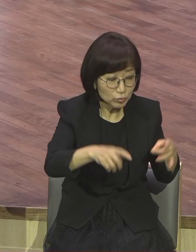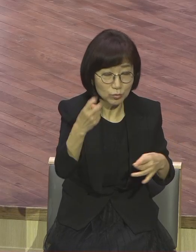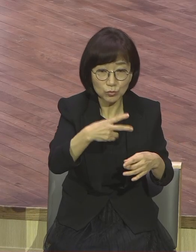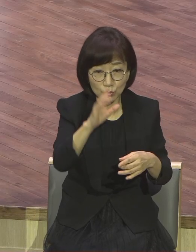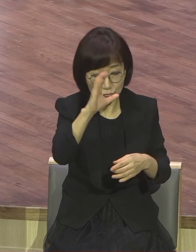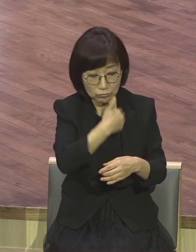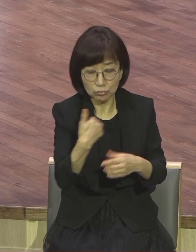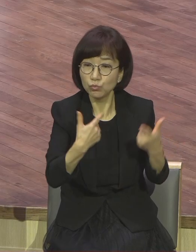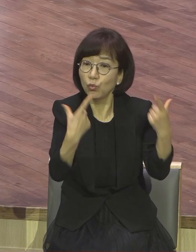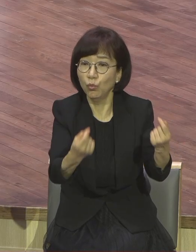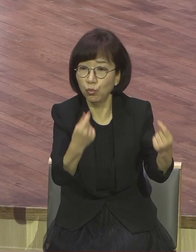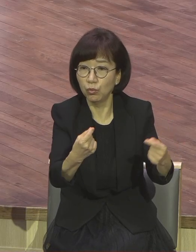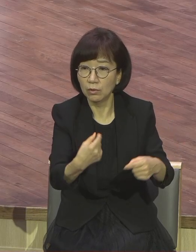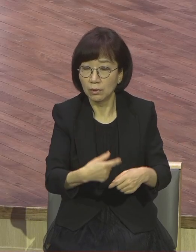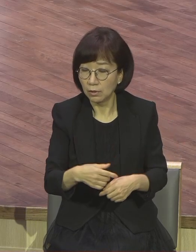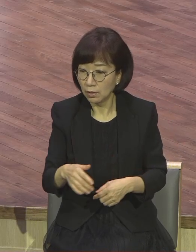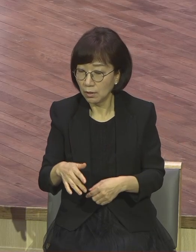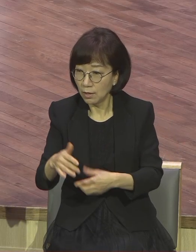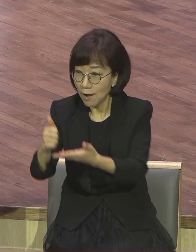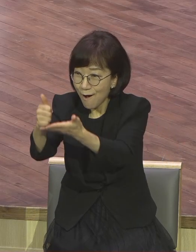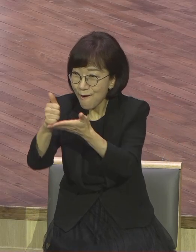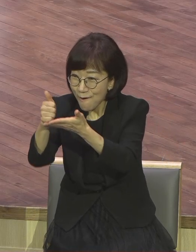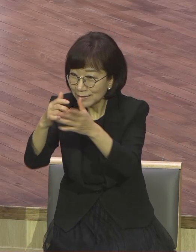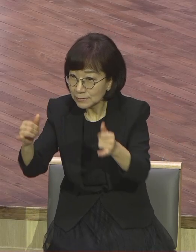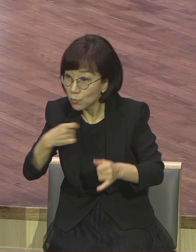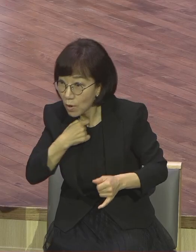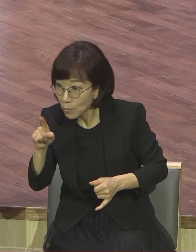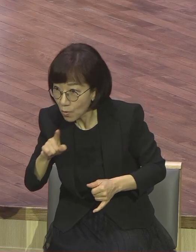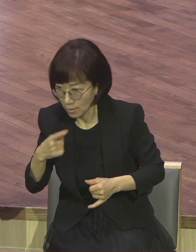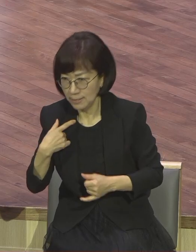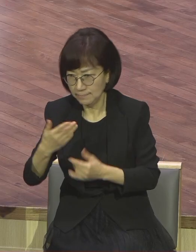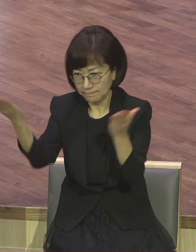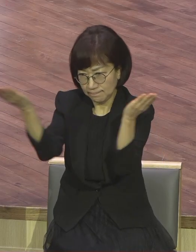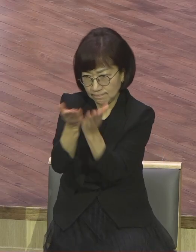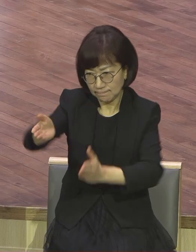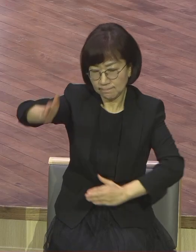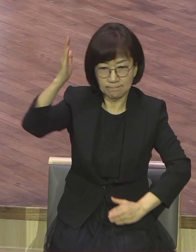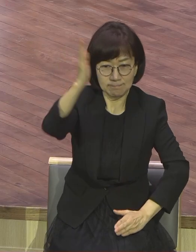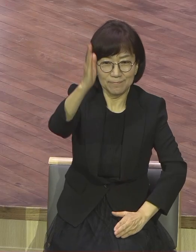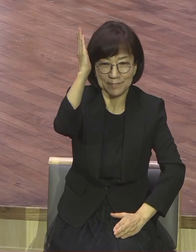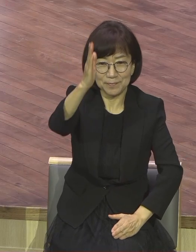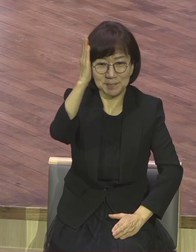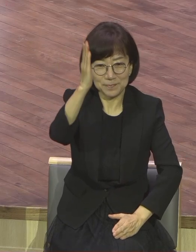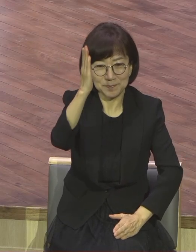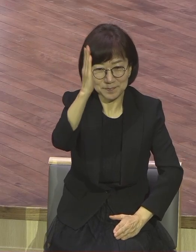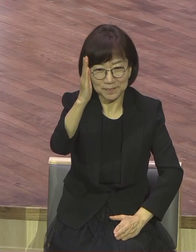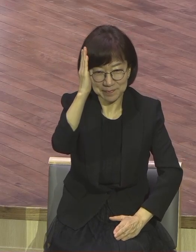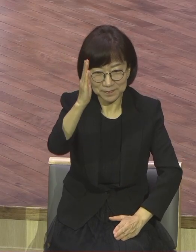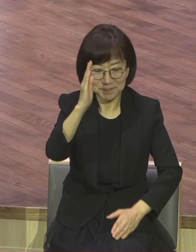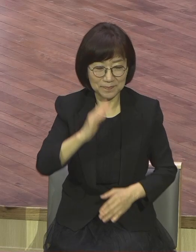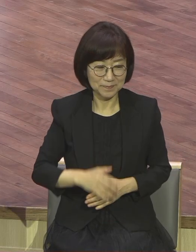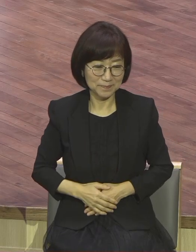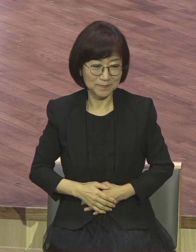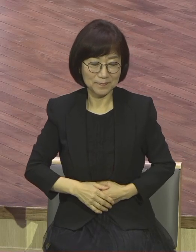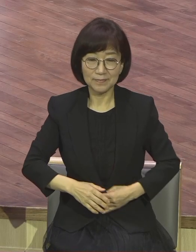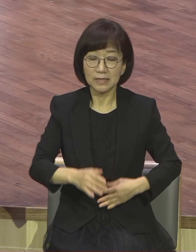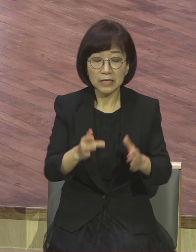취향에 맞추어 소비자 취향에 맞추어 그게 급급합니다. 모든 프로그램이 다 그렇습니다. 예수가 그리스도